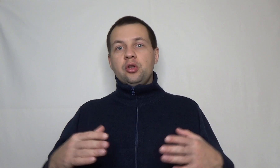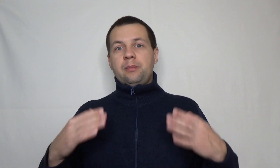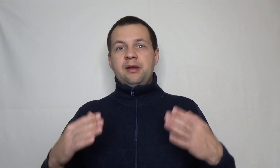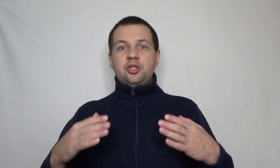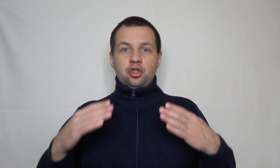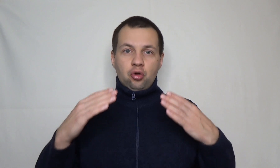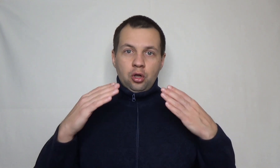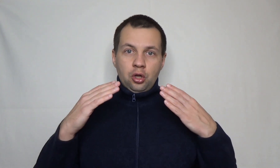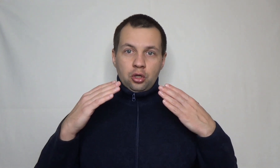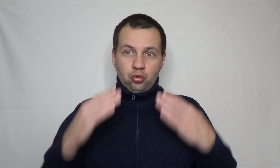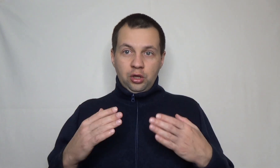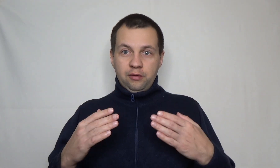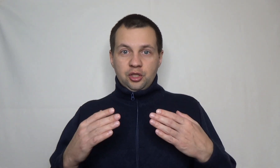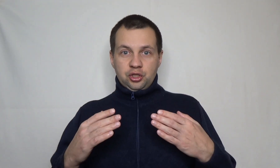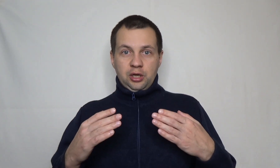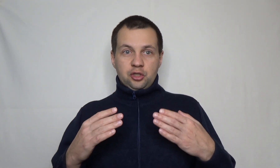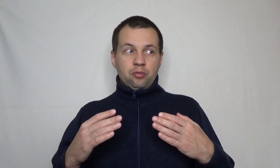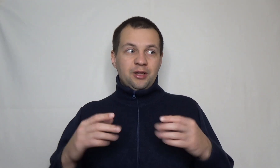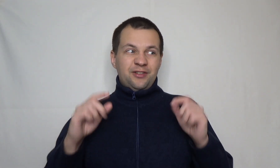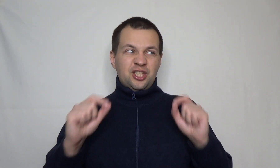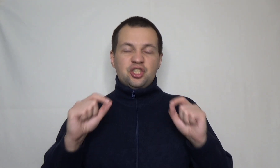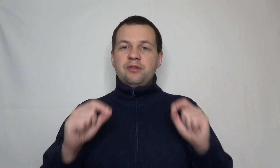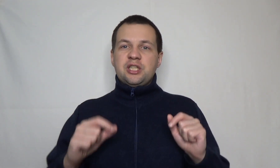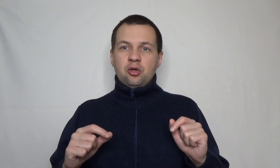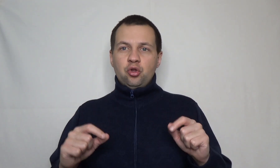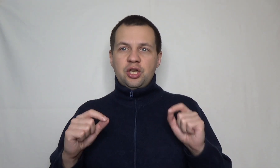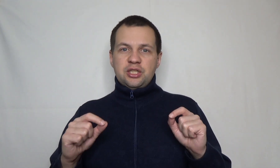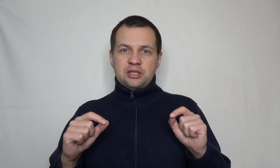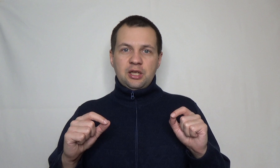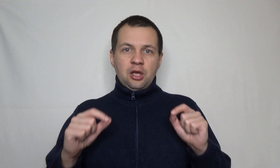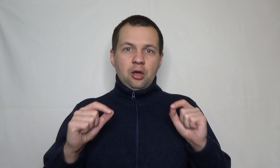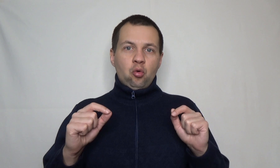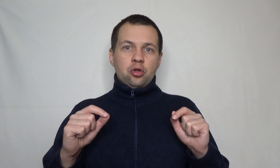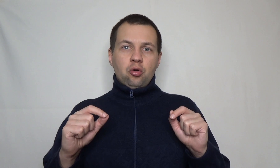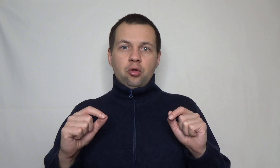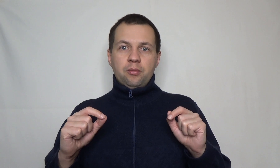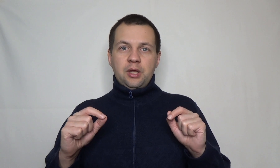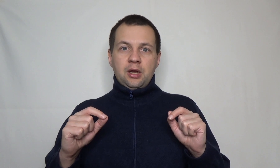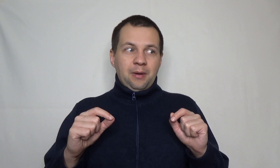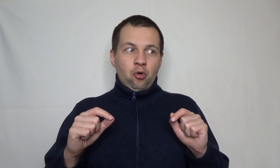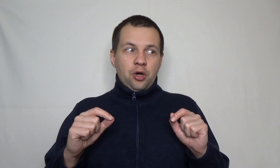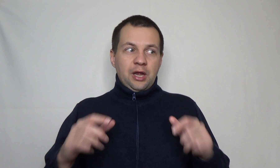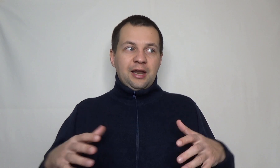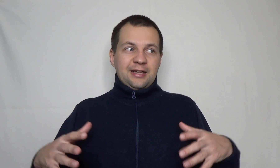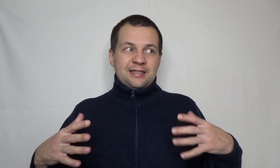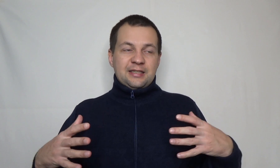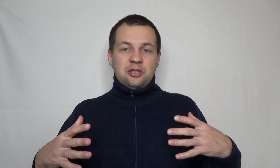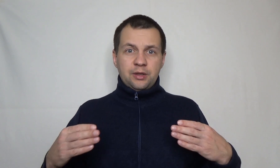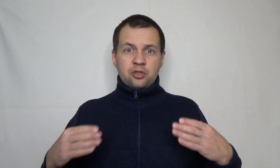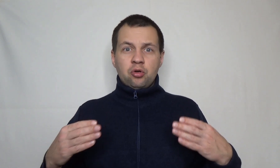добавились еще другие вещи, особенно 2020 год, кризисный год, он мне помог реально осознать, насколько